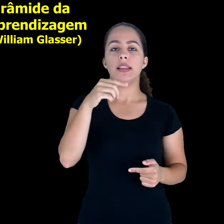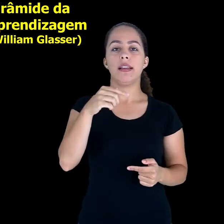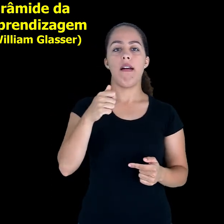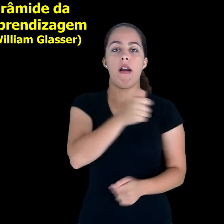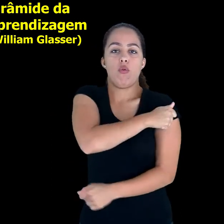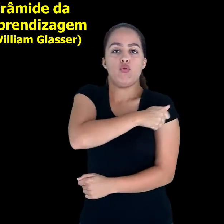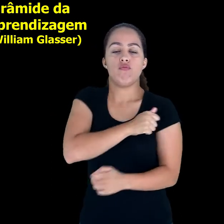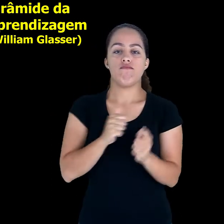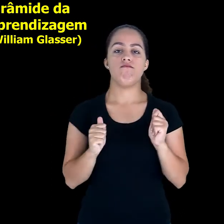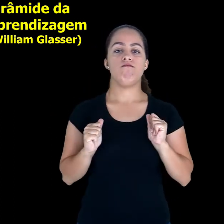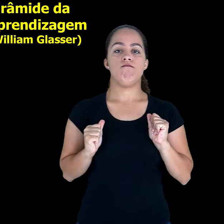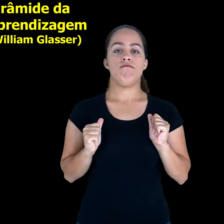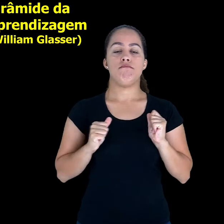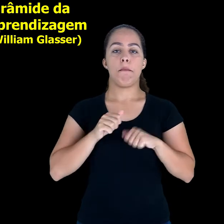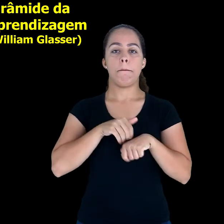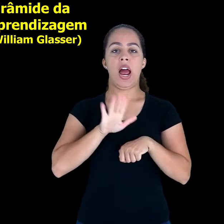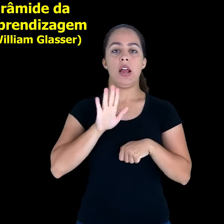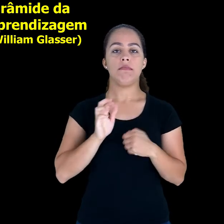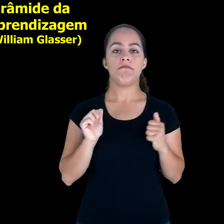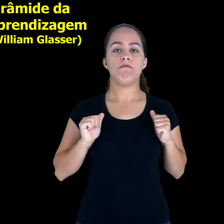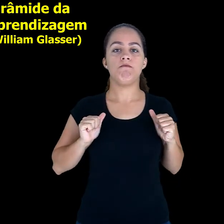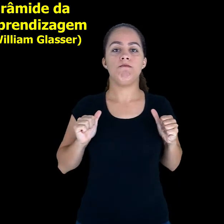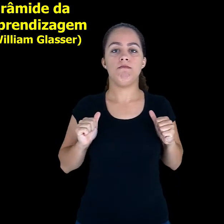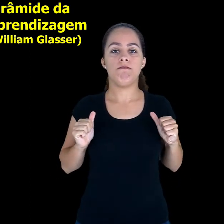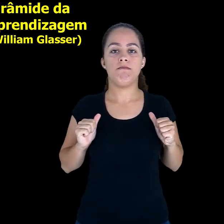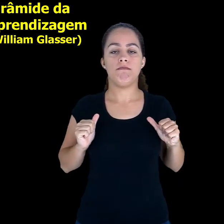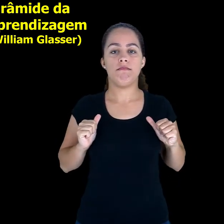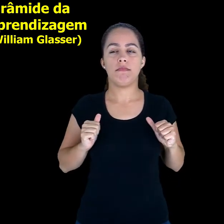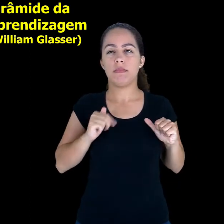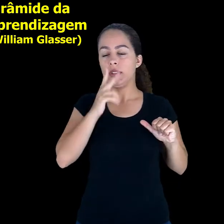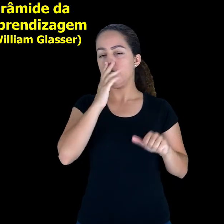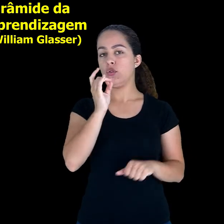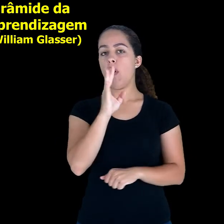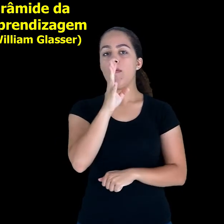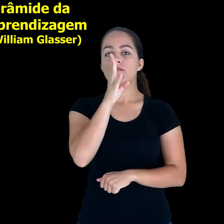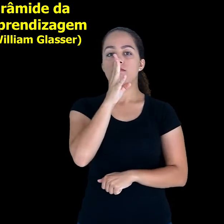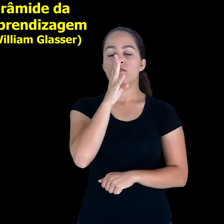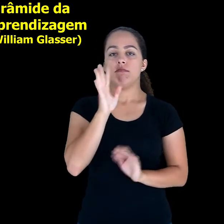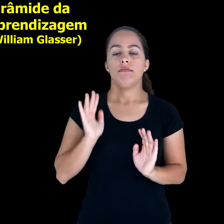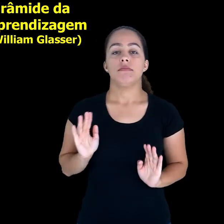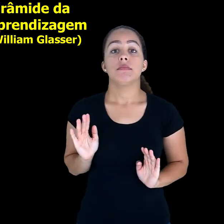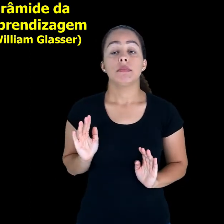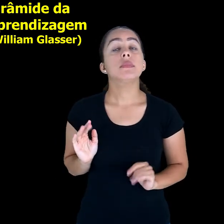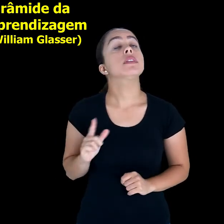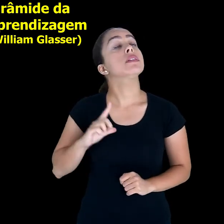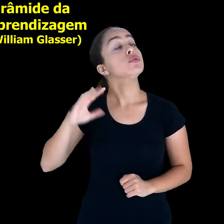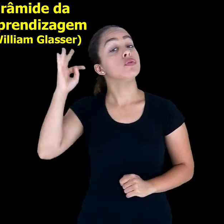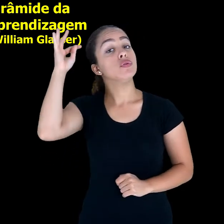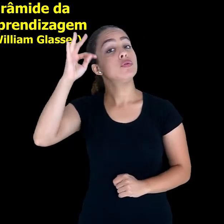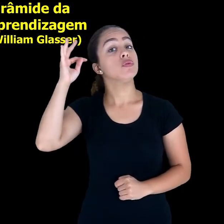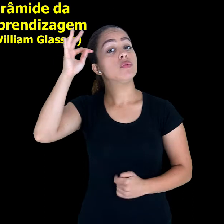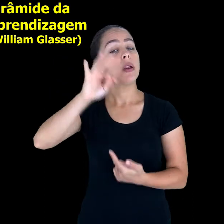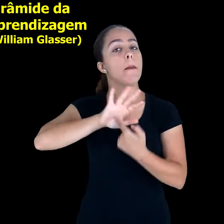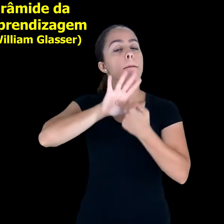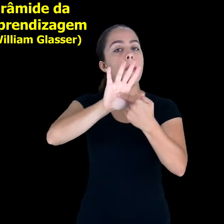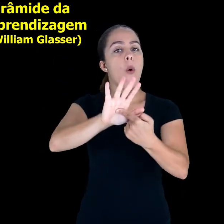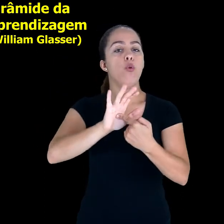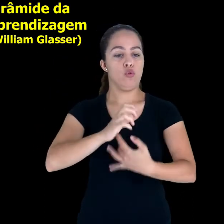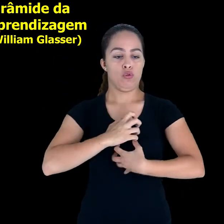num nível mais passivo de estímulo da aprendizagem. Ou seja, de acordo com essa teoria,